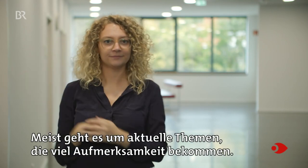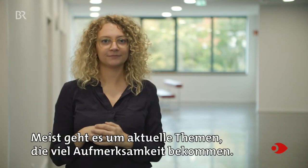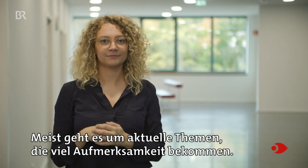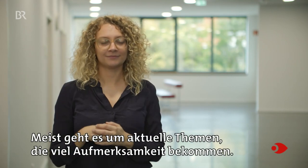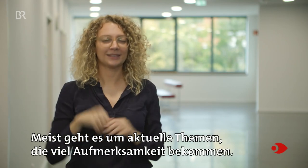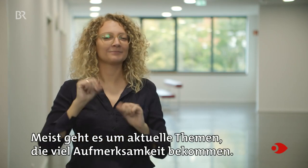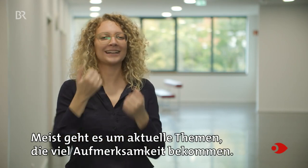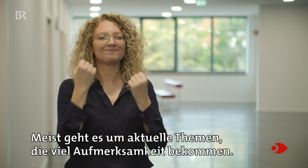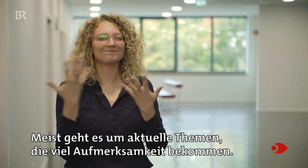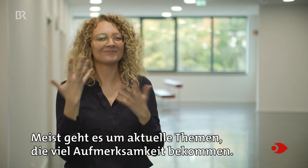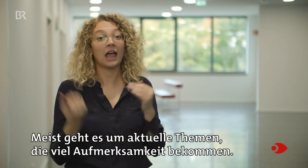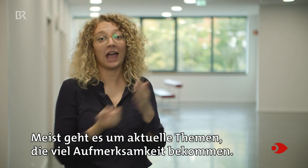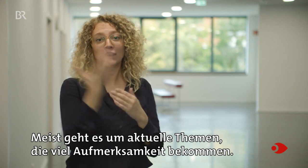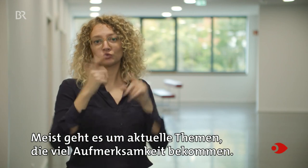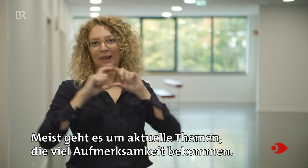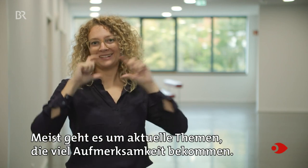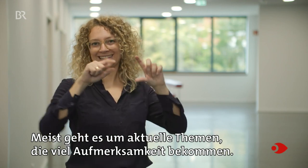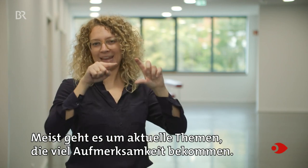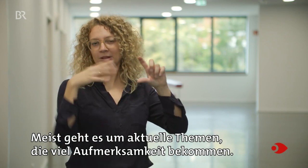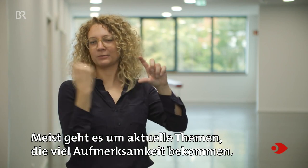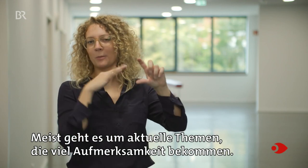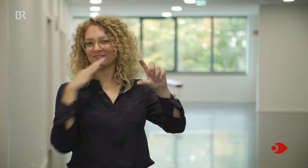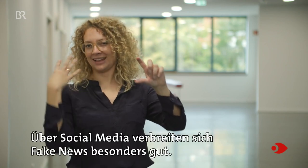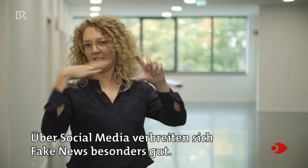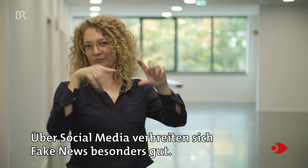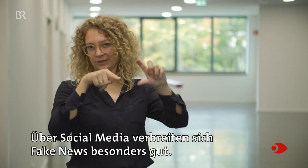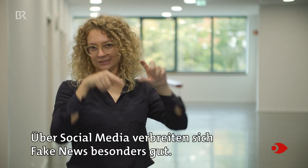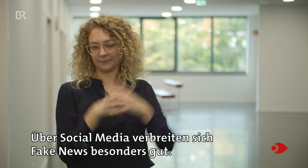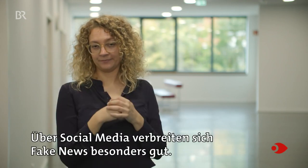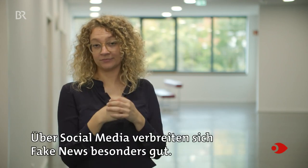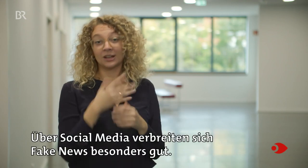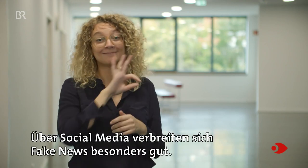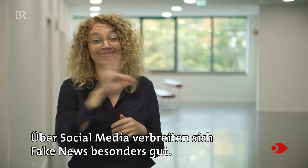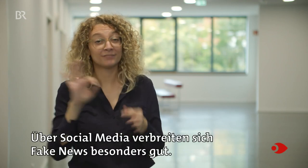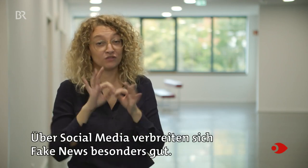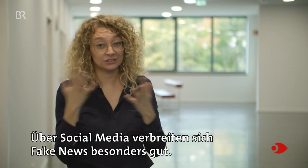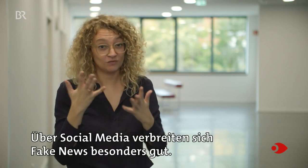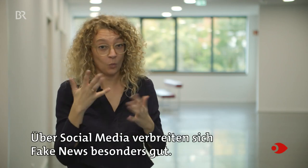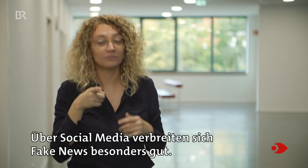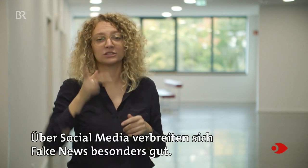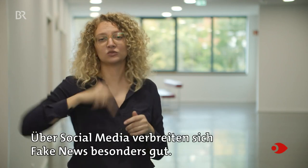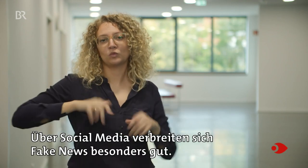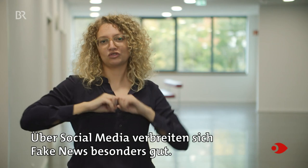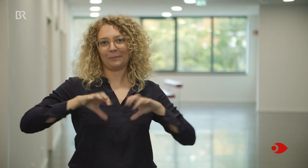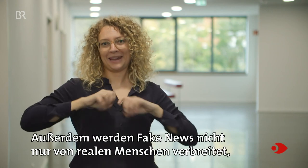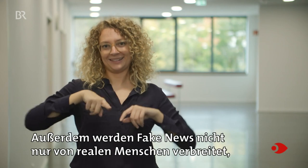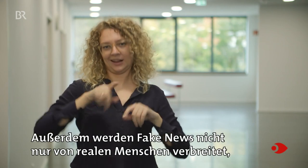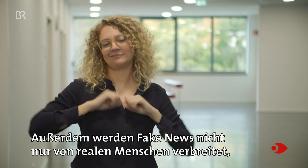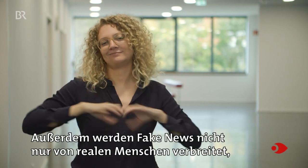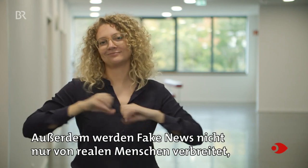aktuelle Themen, die viel Aufmerksamkeit bekommen. Über Social Media verbreiten sich Fake News besonders gut. Außerdem werden